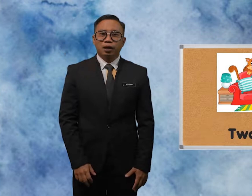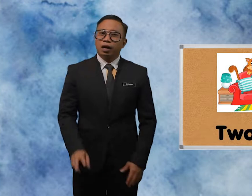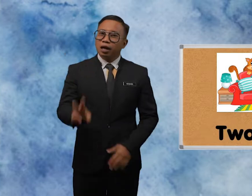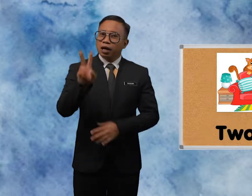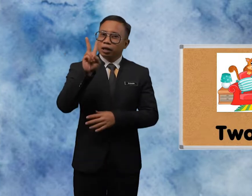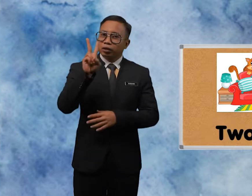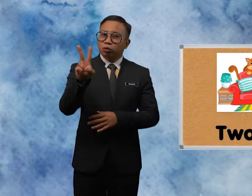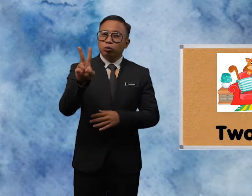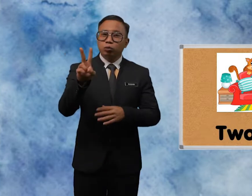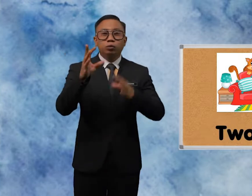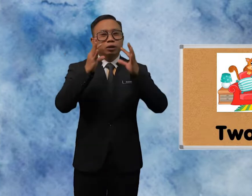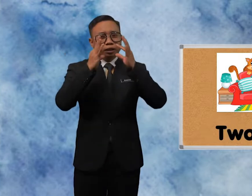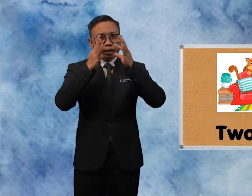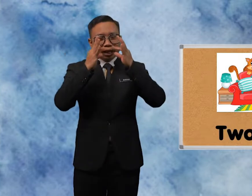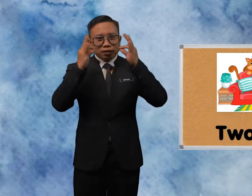Two Cats